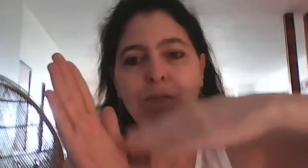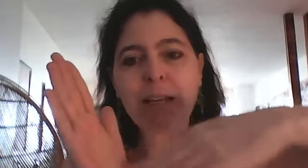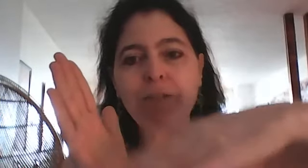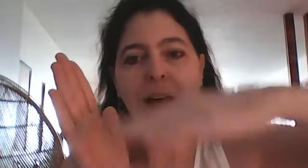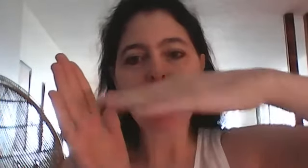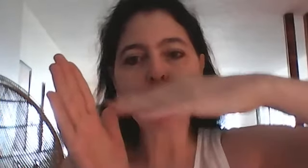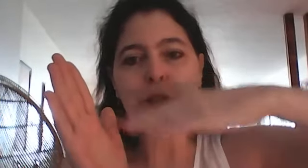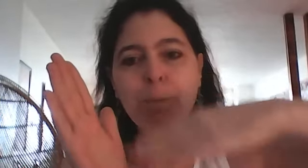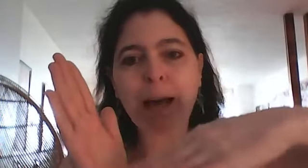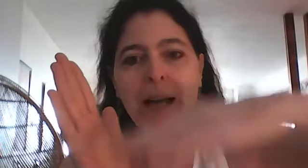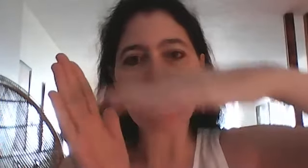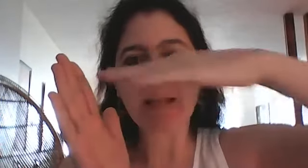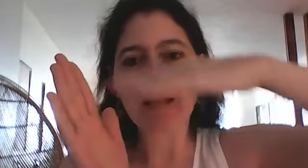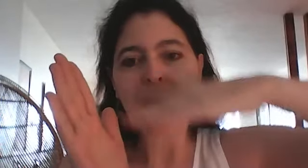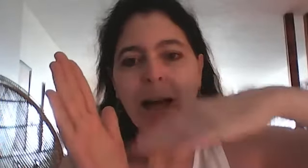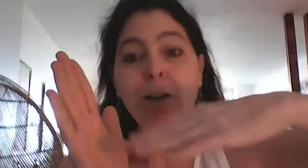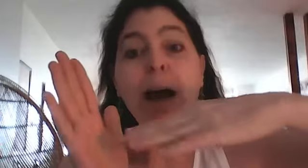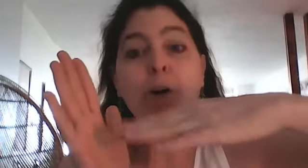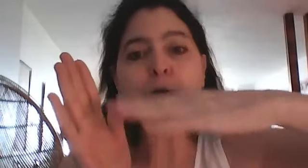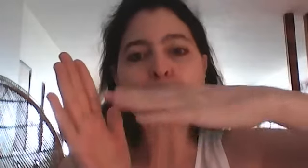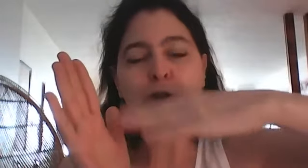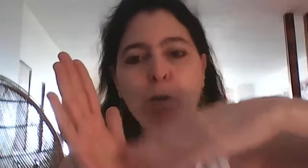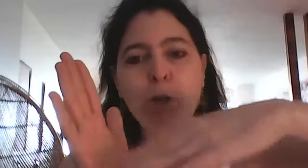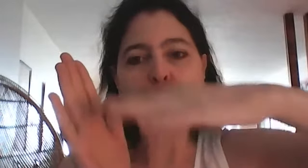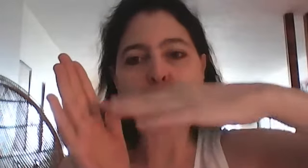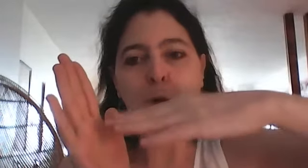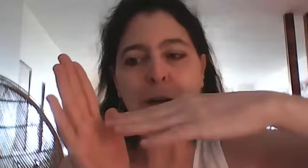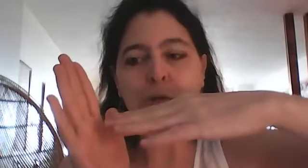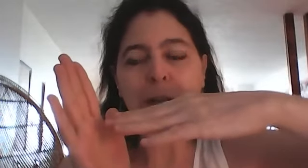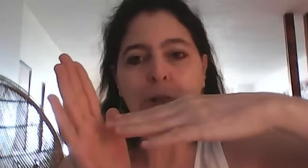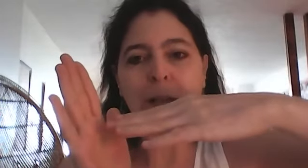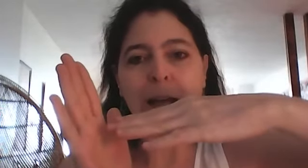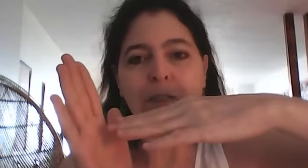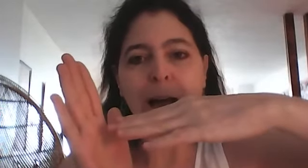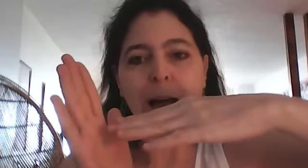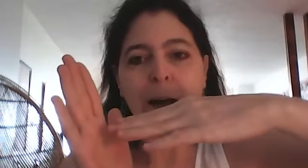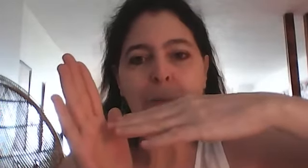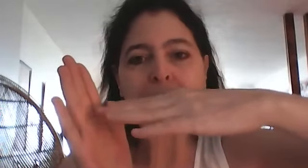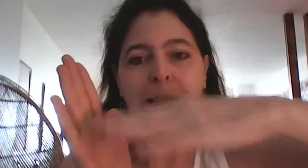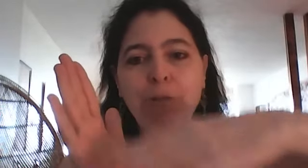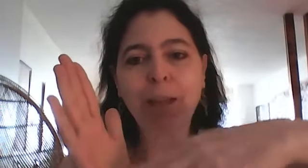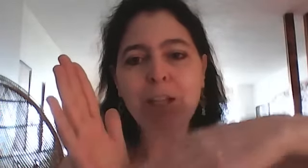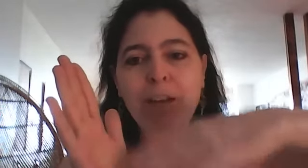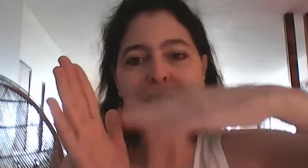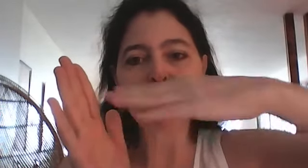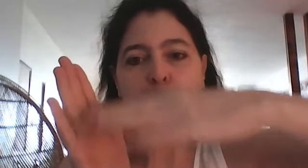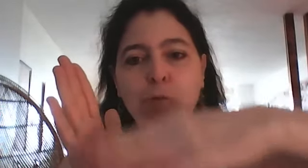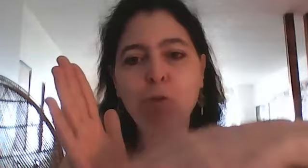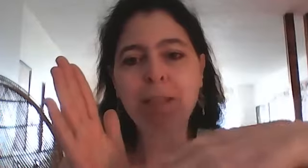vous allez faire une spirale à cause du zoom là on la voit qui tourne à l'envers mais il faudrait que je la fasse comme ça pour que vous voyez